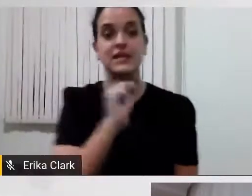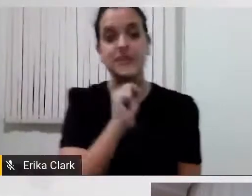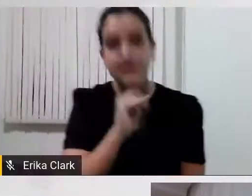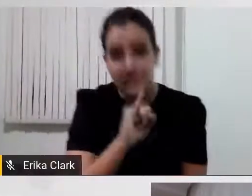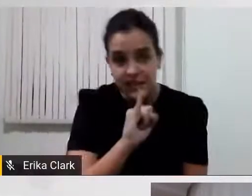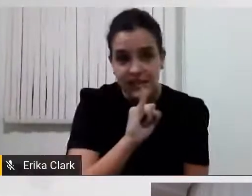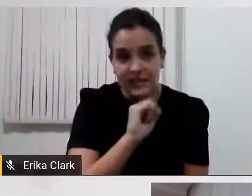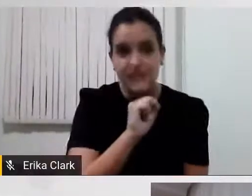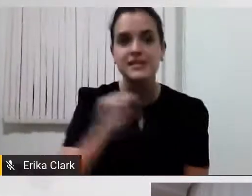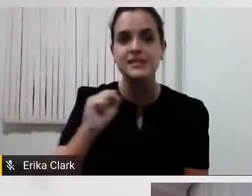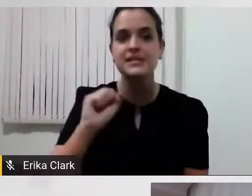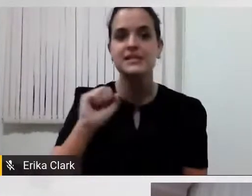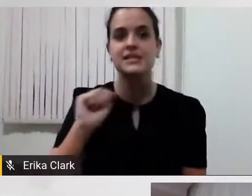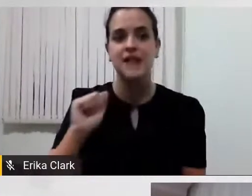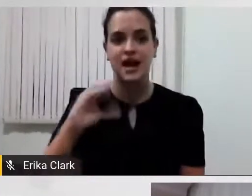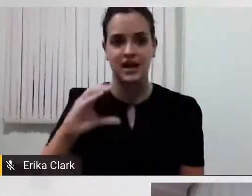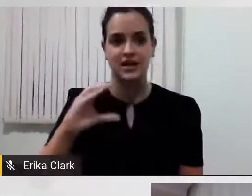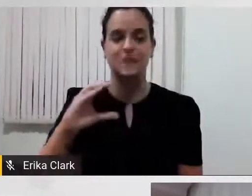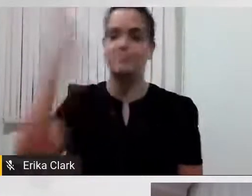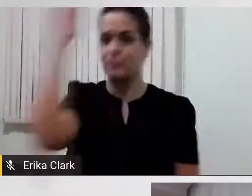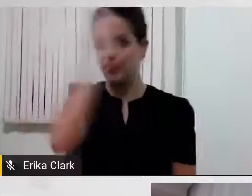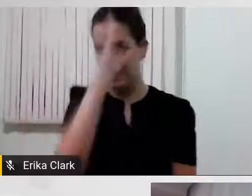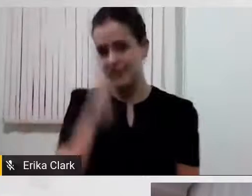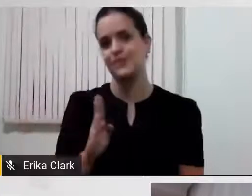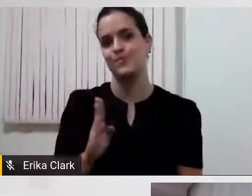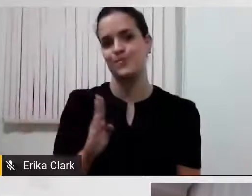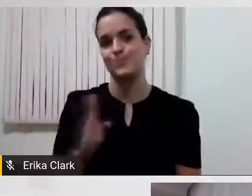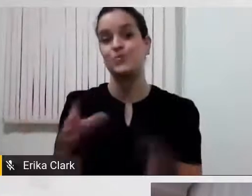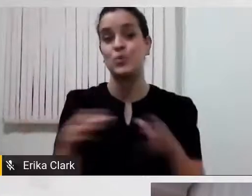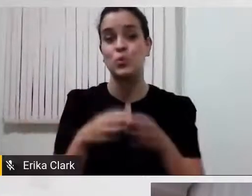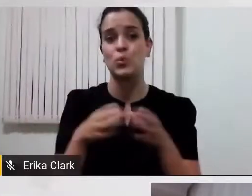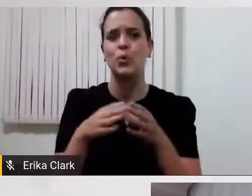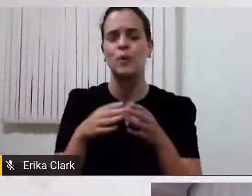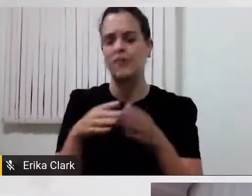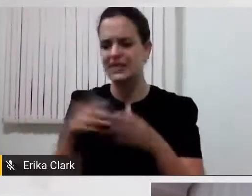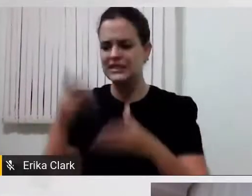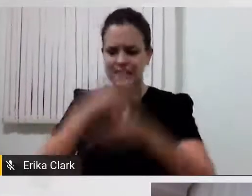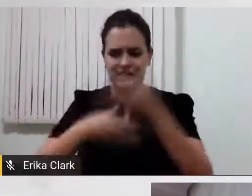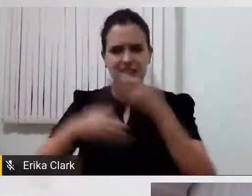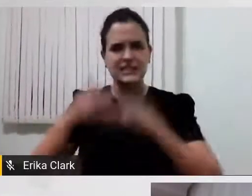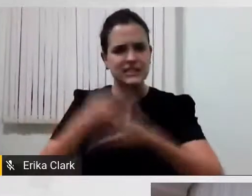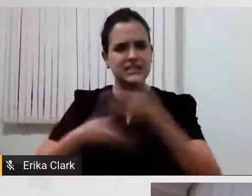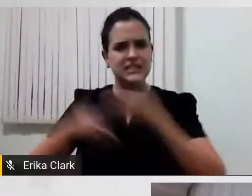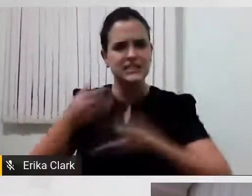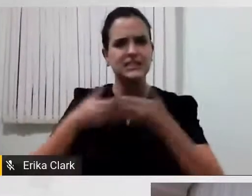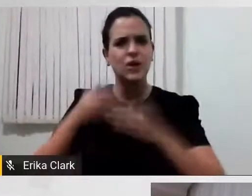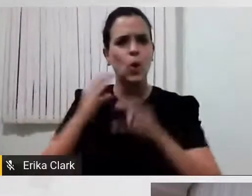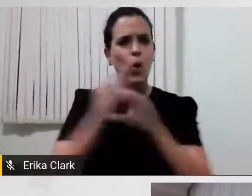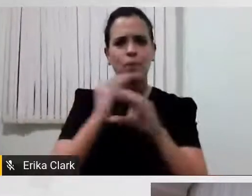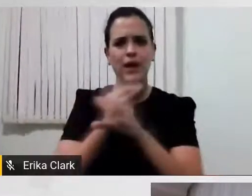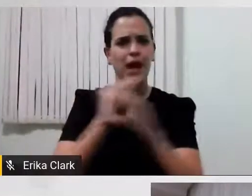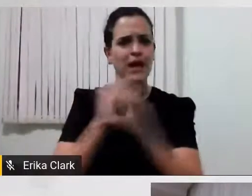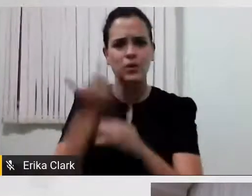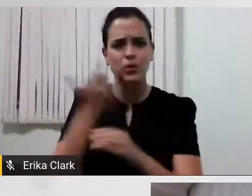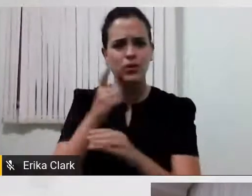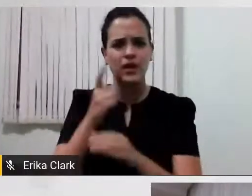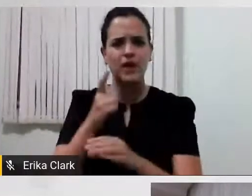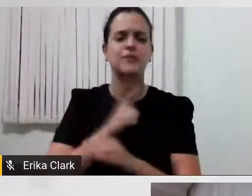talvez porque ela é a mais potente, quando eu não tenho direito à comunicação, eu não tenho acesso aos outros direitos, e isso exclui